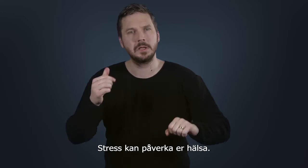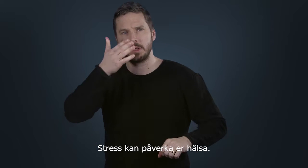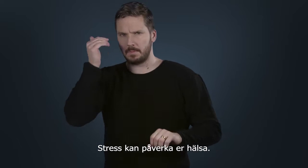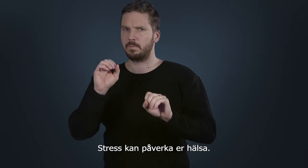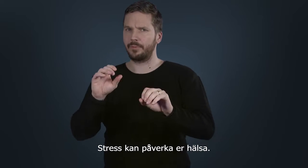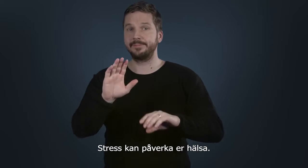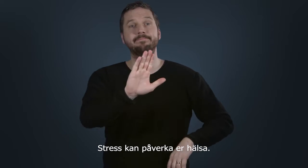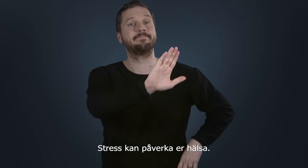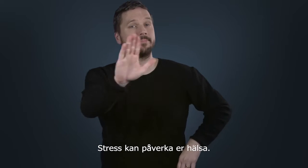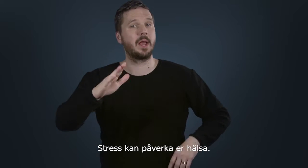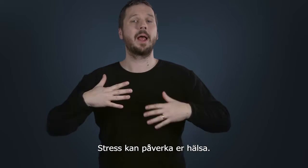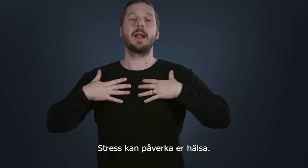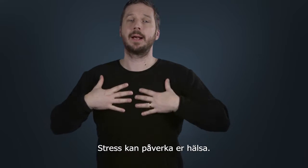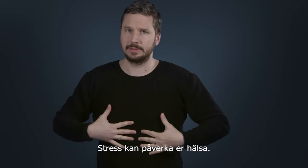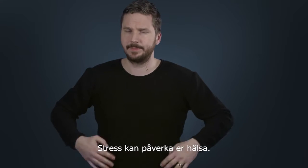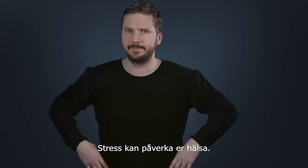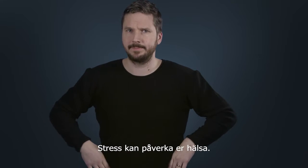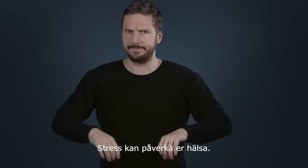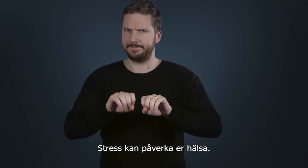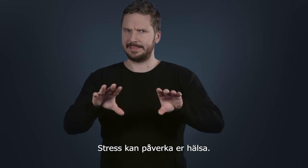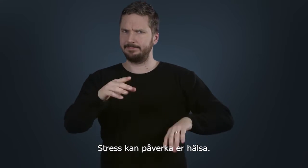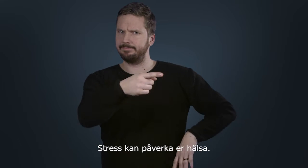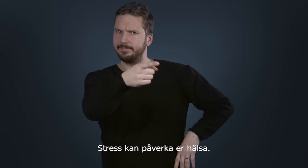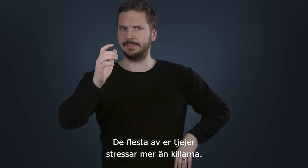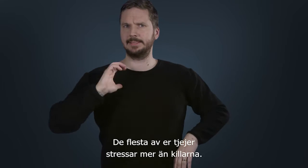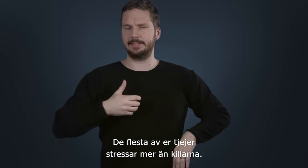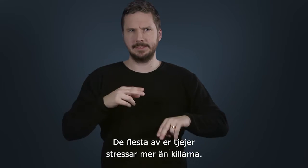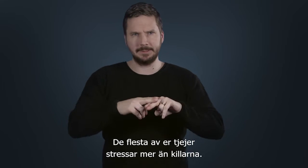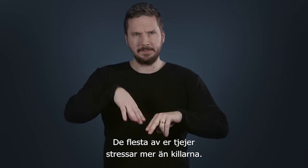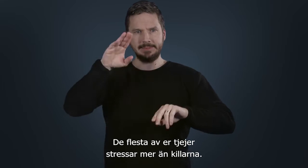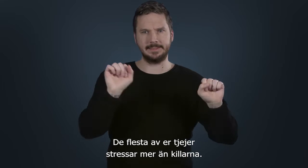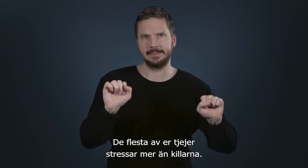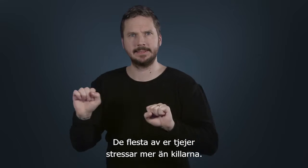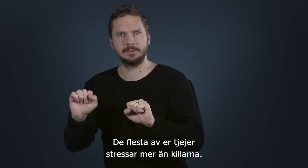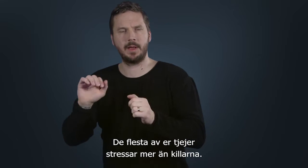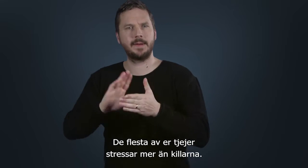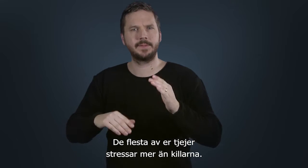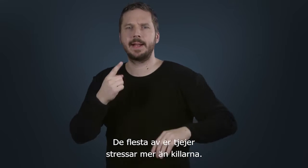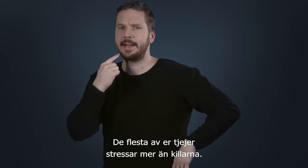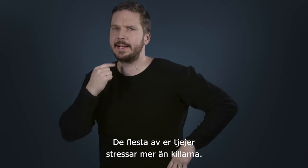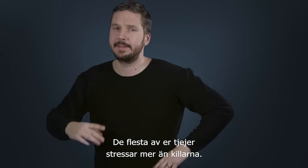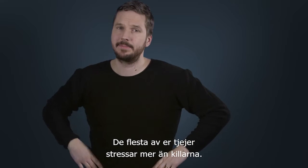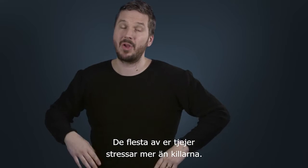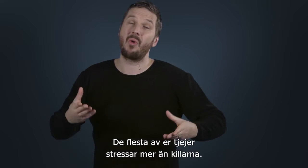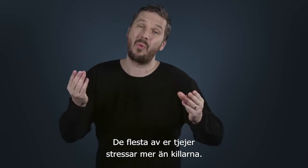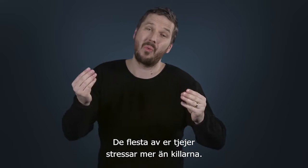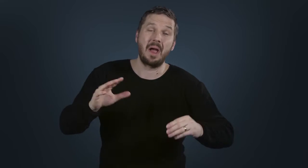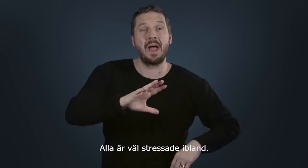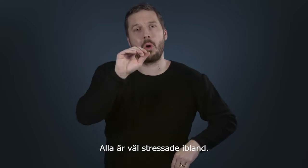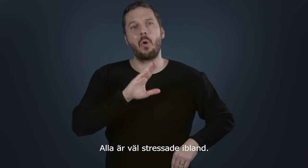Stress kan påverka er hälsa. De flesta av er tjejer stressar mer än killarna. Alla